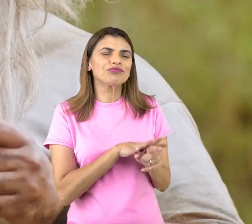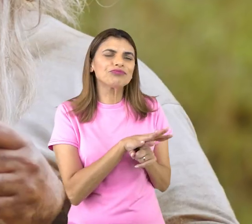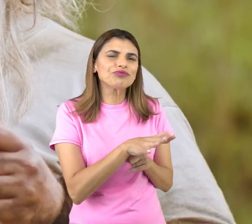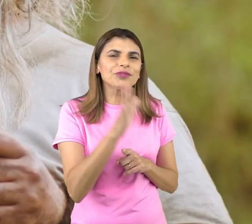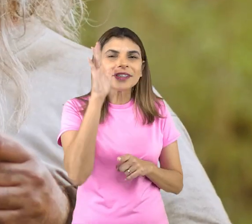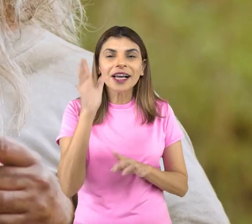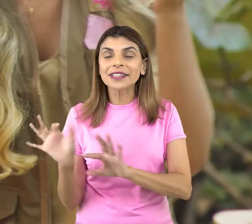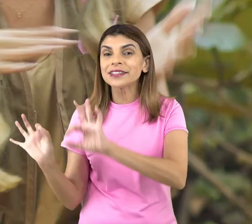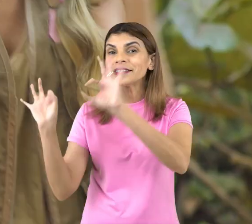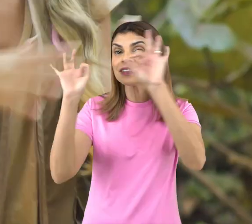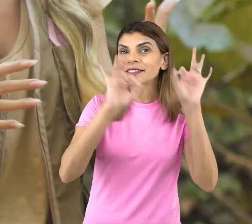Ah!